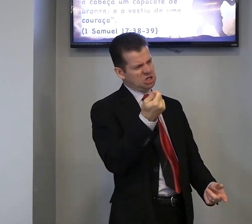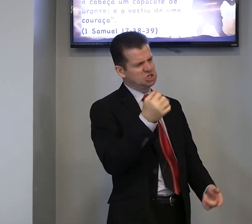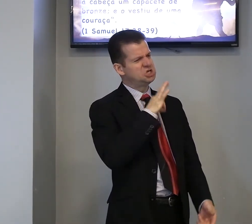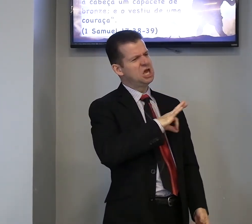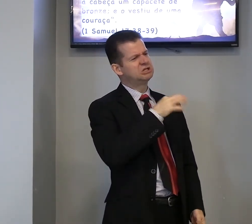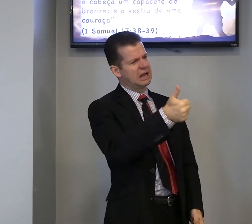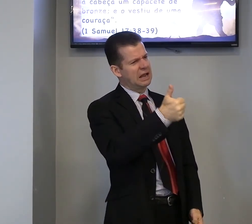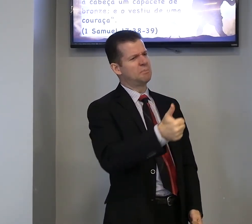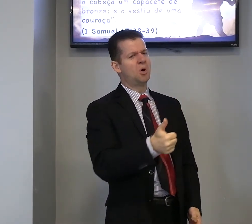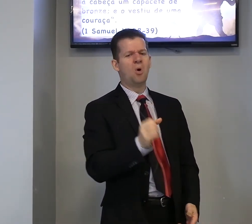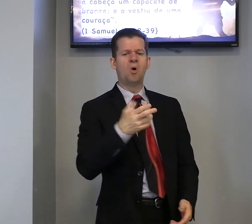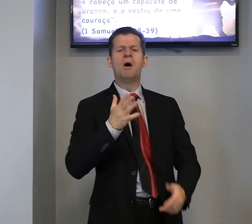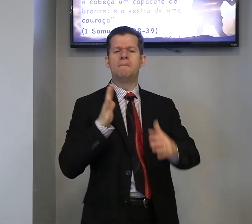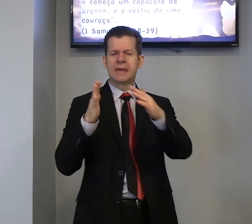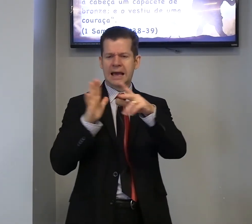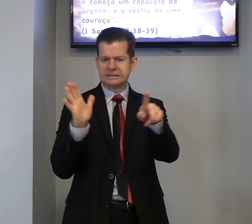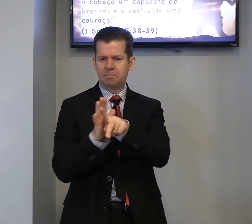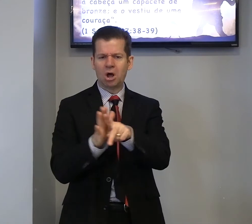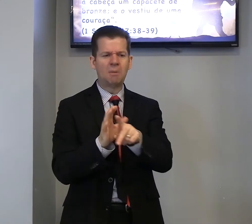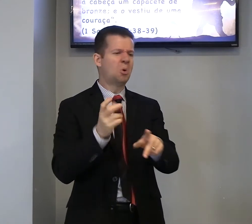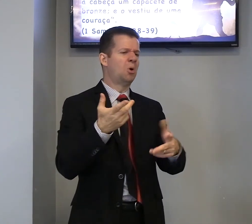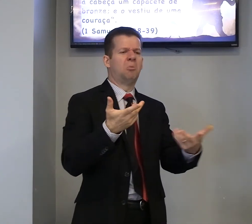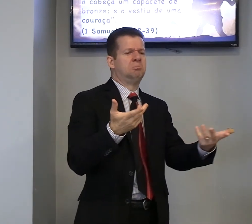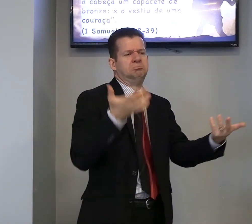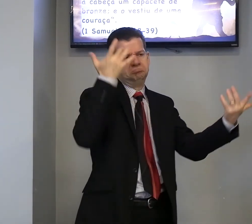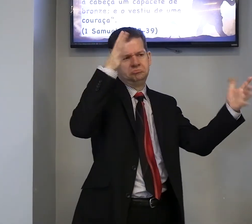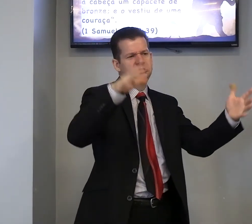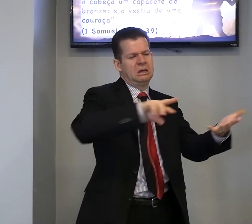tenho dinheiro, trabalho bom, casa própria, ou, não sei,